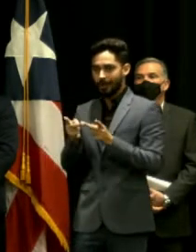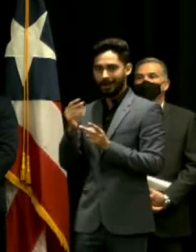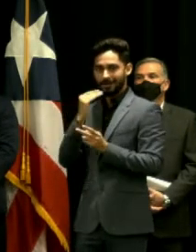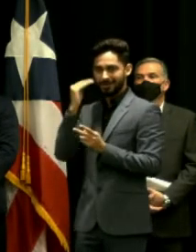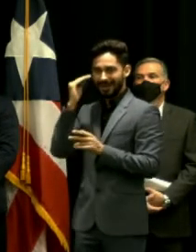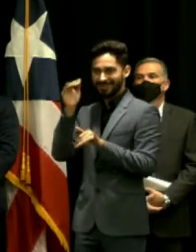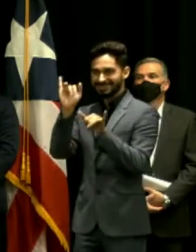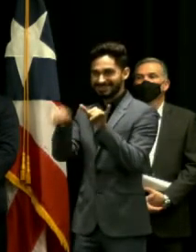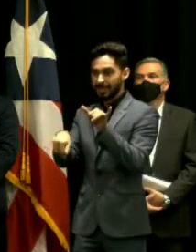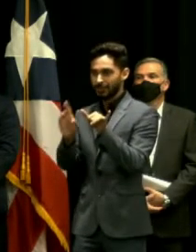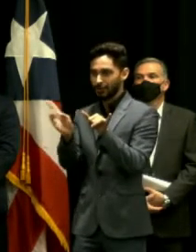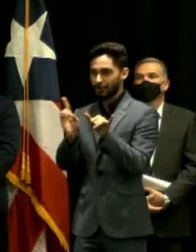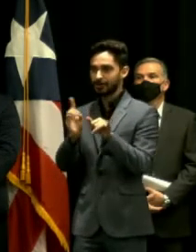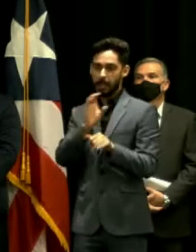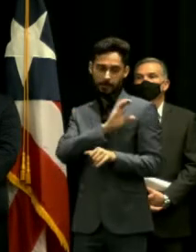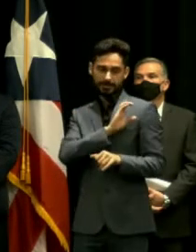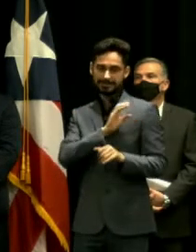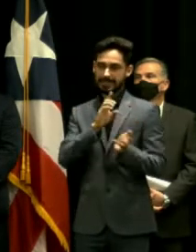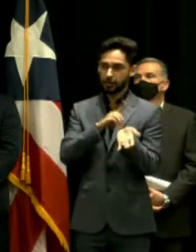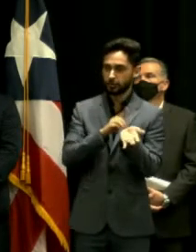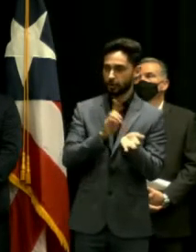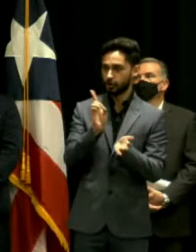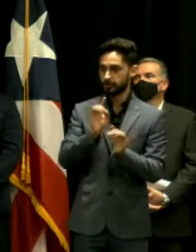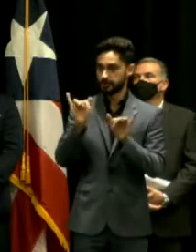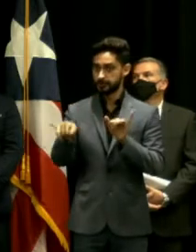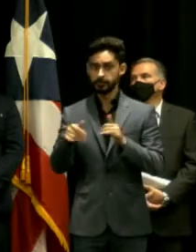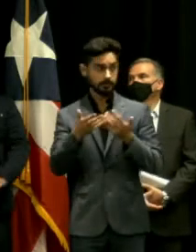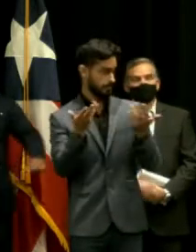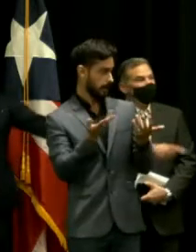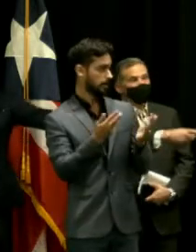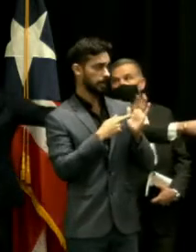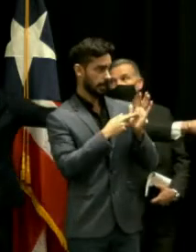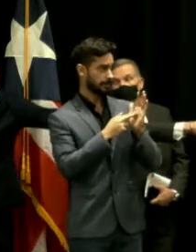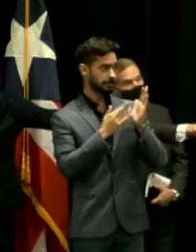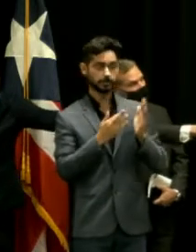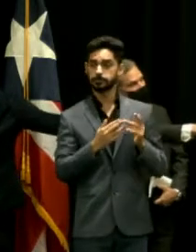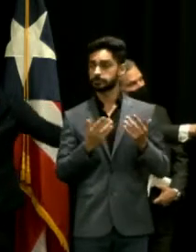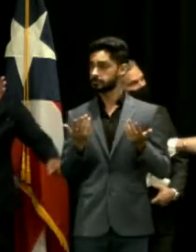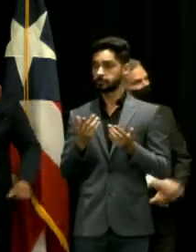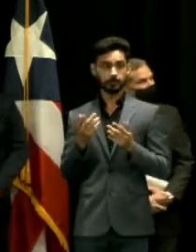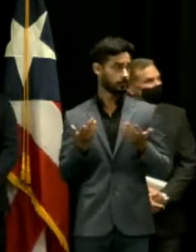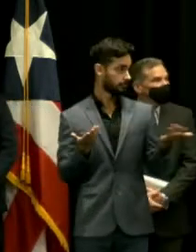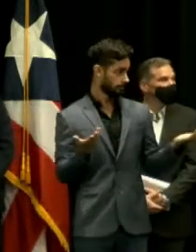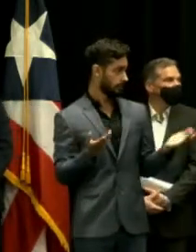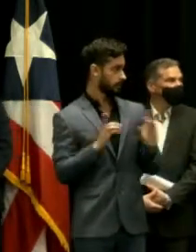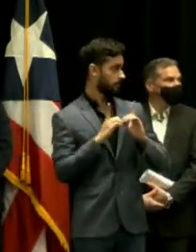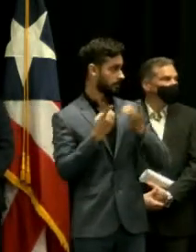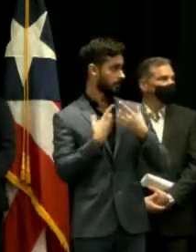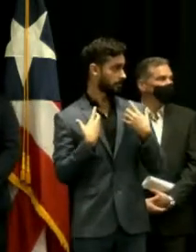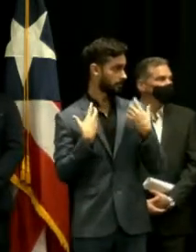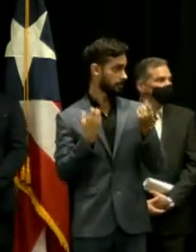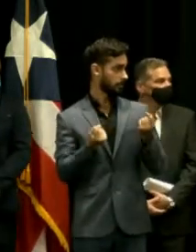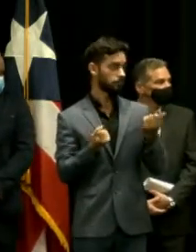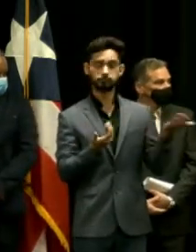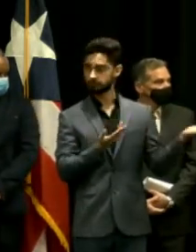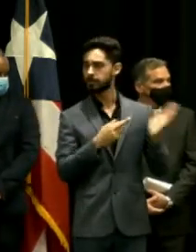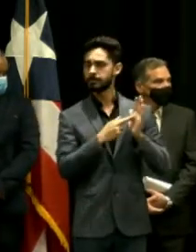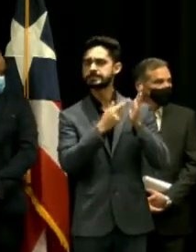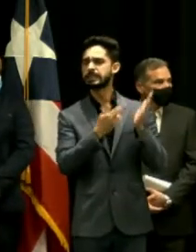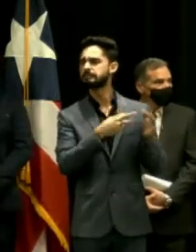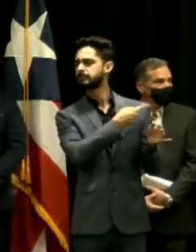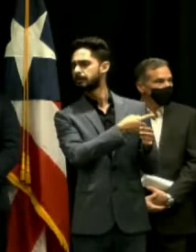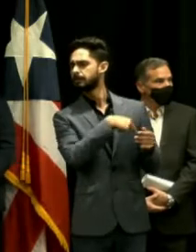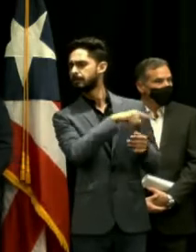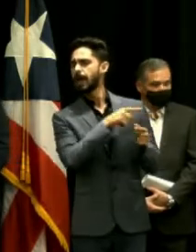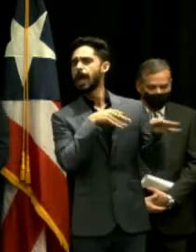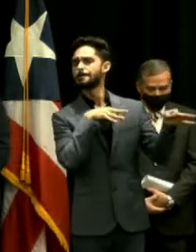tengamos donde albergarlo pero que aquí hay representación del departamento de salud adelante vengan acá para que ellos indiquen